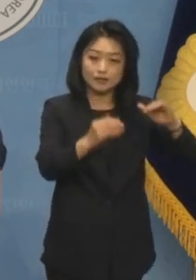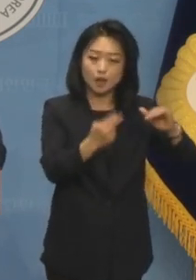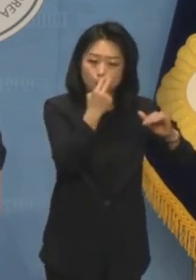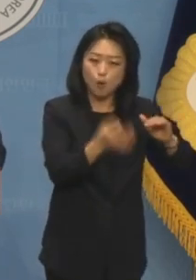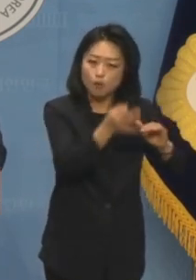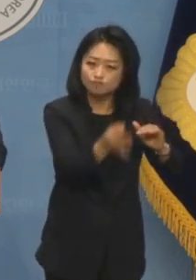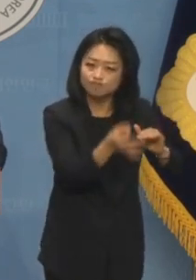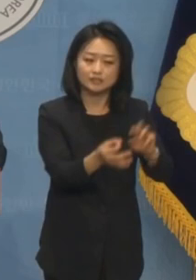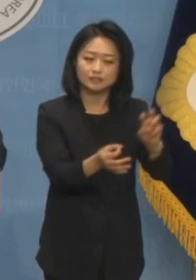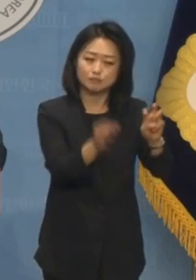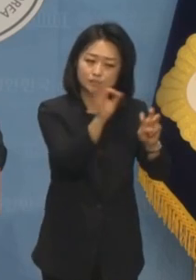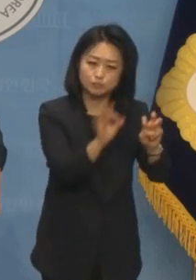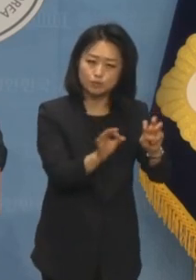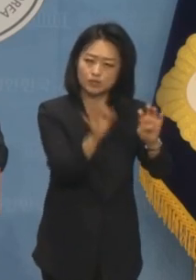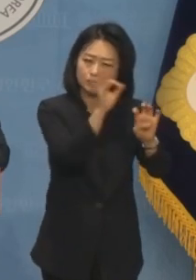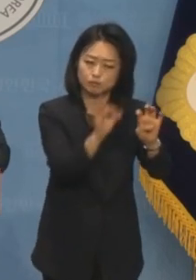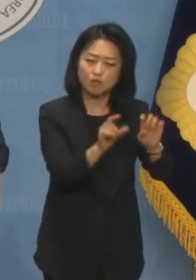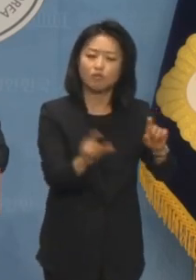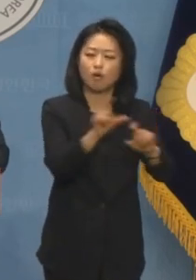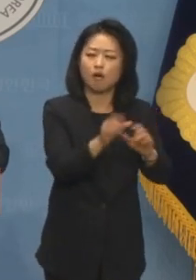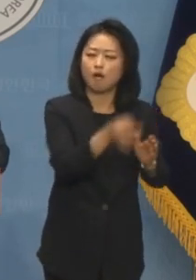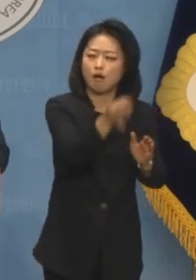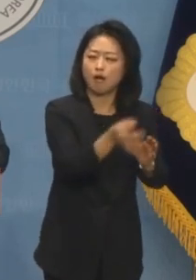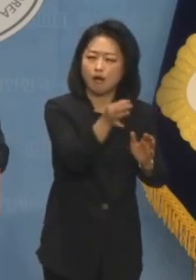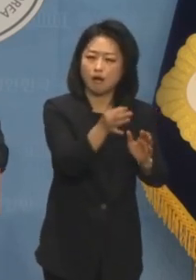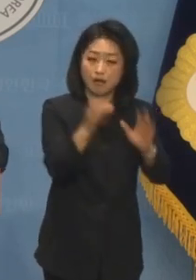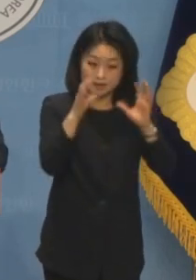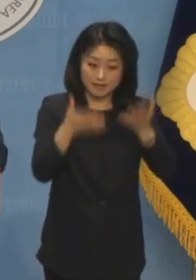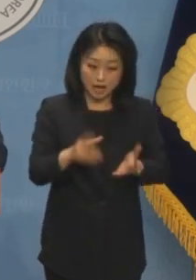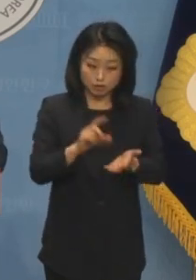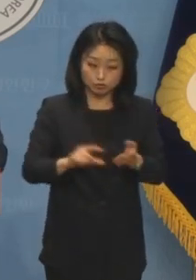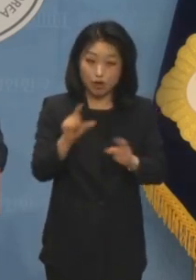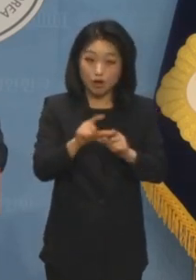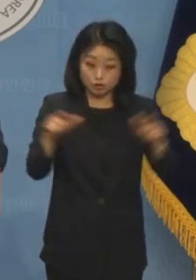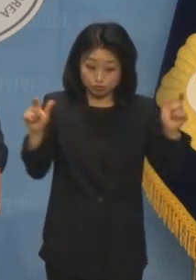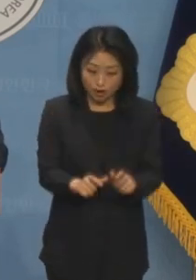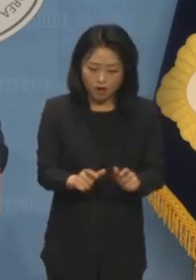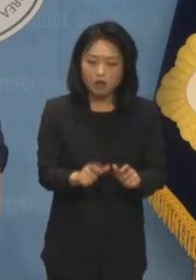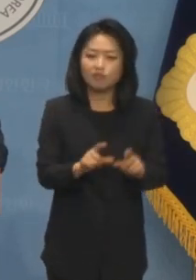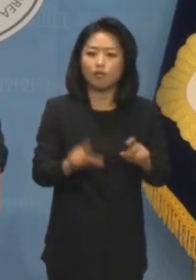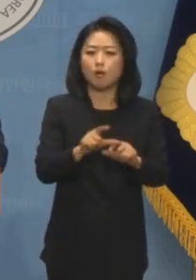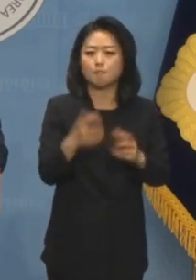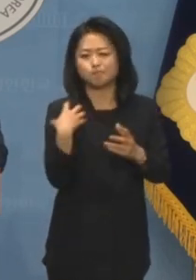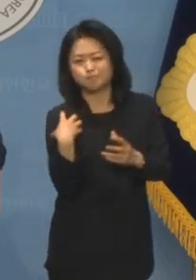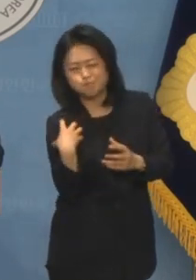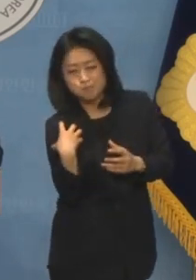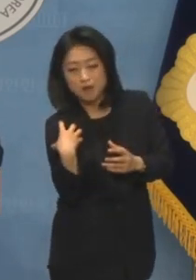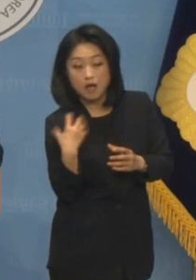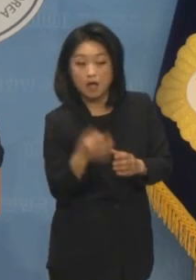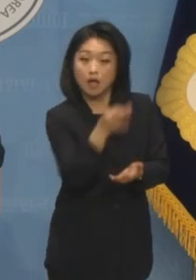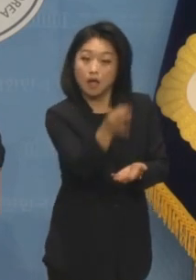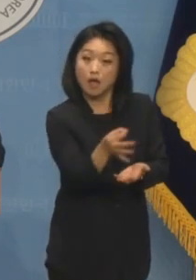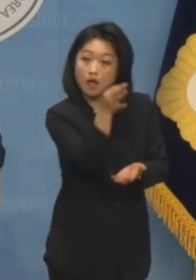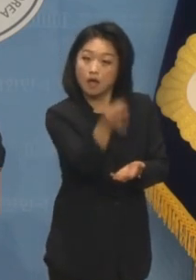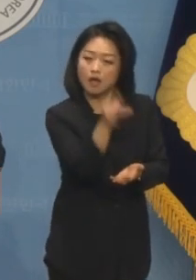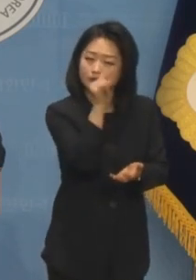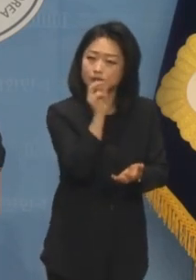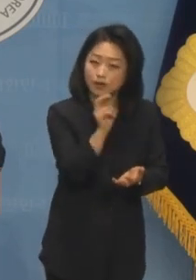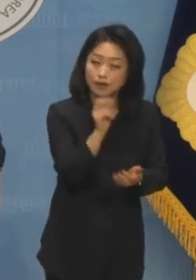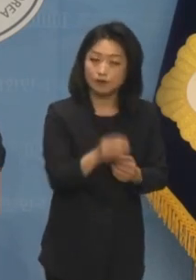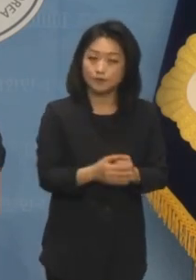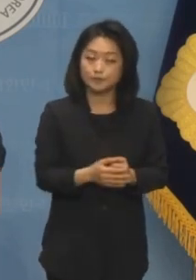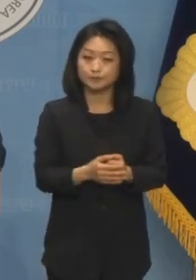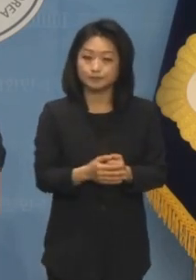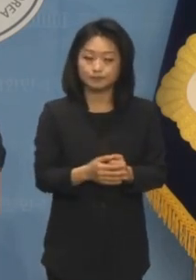이마저도 출산율이 아가면 더 많이 인상해야 할 겁니다. 설령 미래세대가 높은 보험료율을 감당한다고